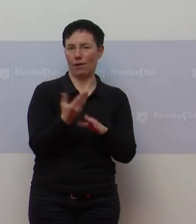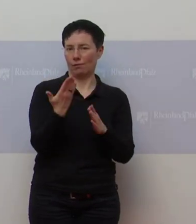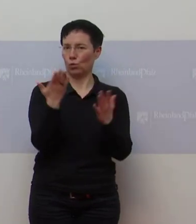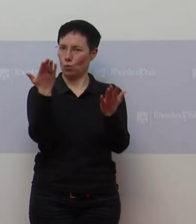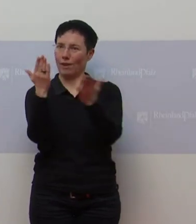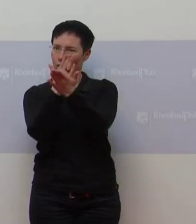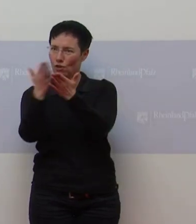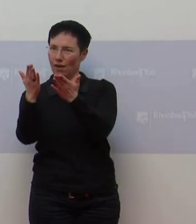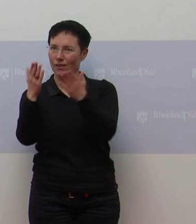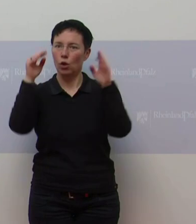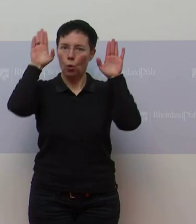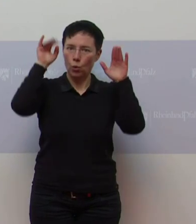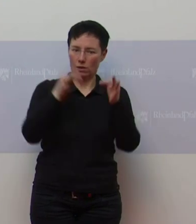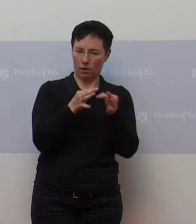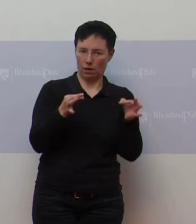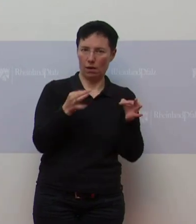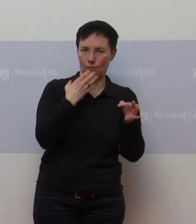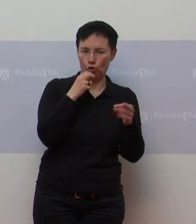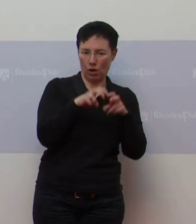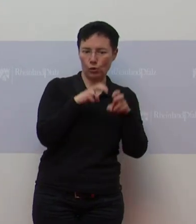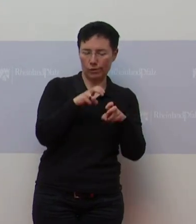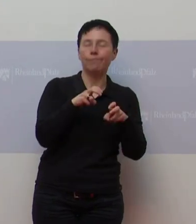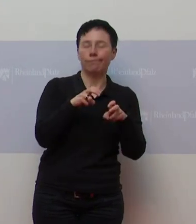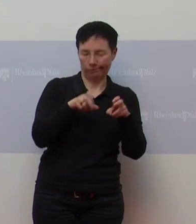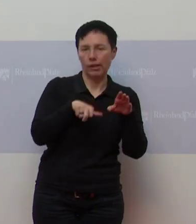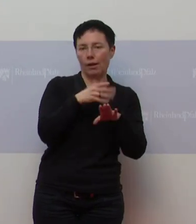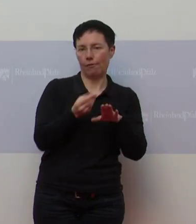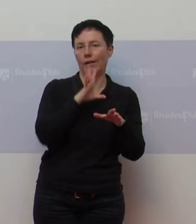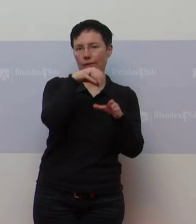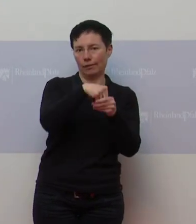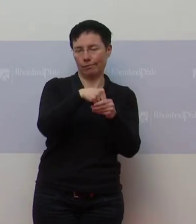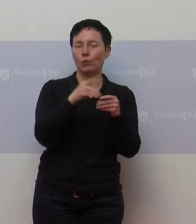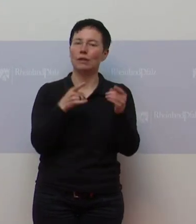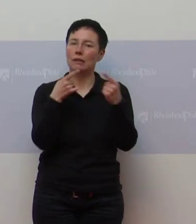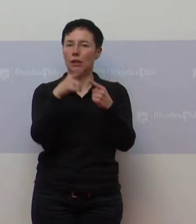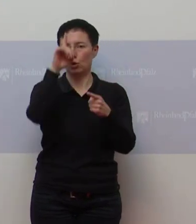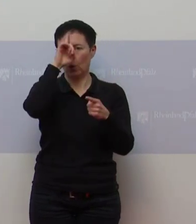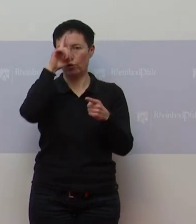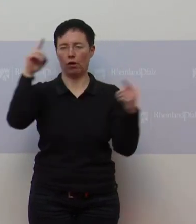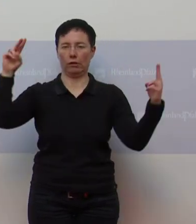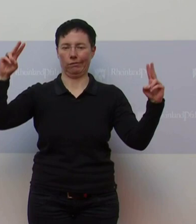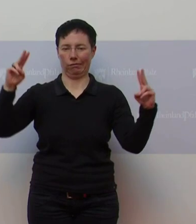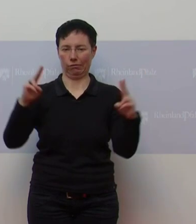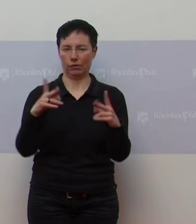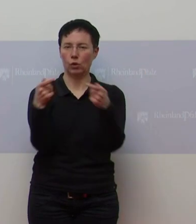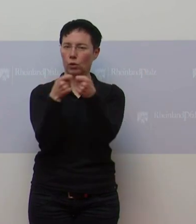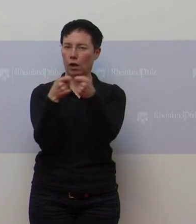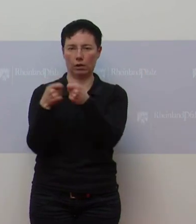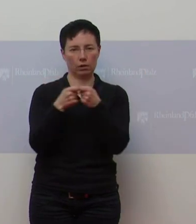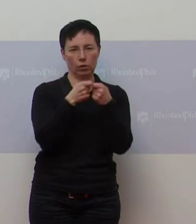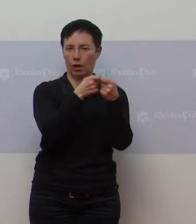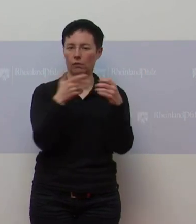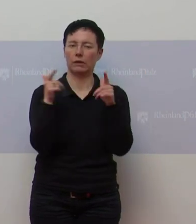mit, die Ostertage zu nutzen, um Deutschland herunterzufahren. Ich nenne es mal so, da wir unser Land aber auch nicht